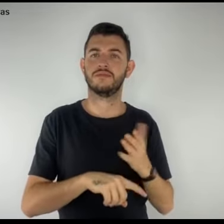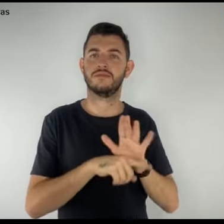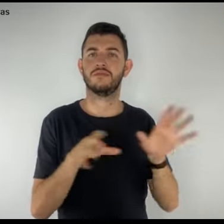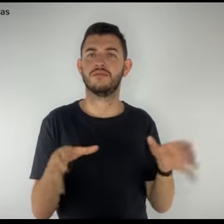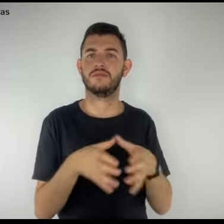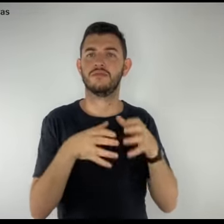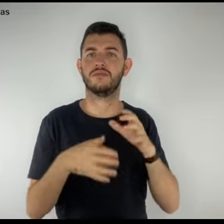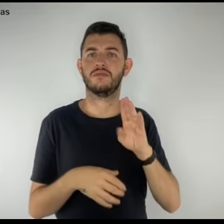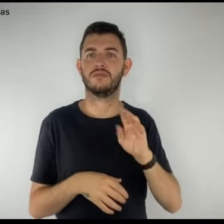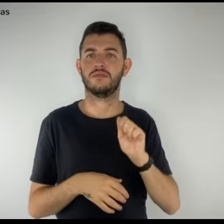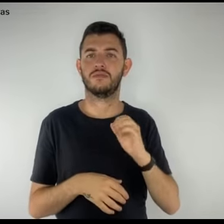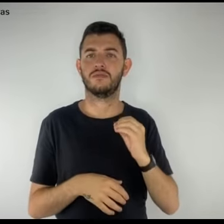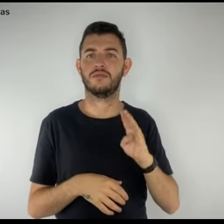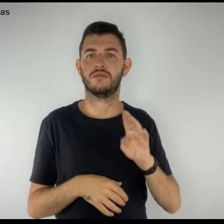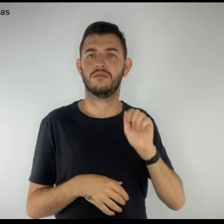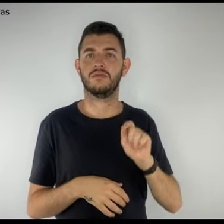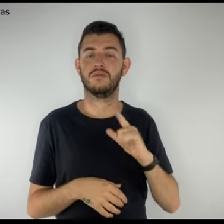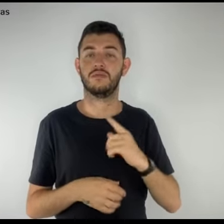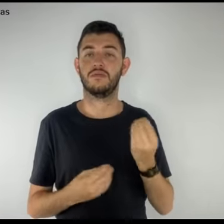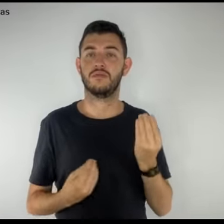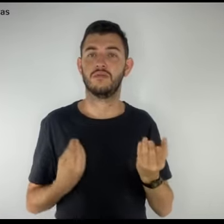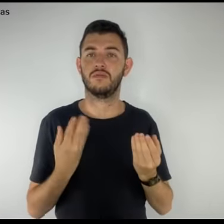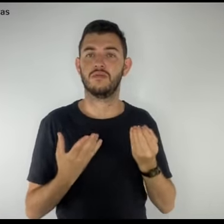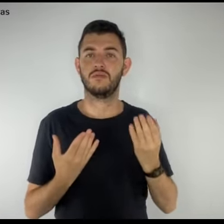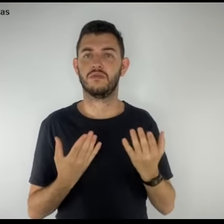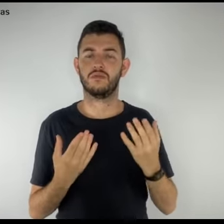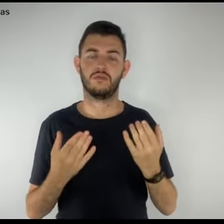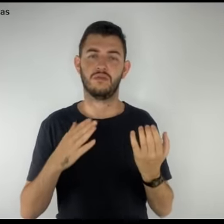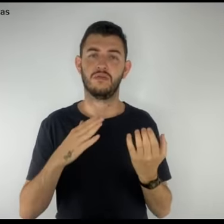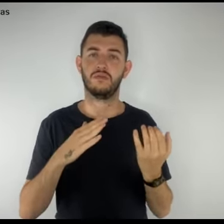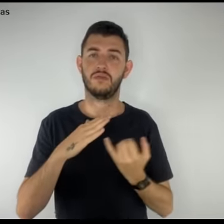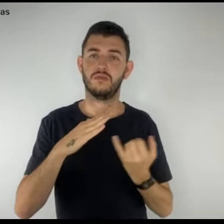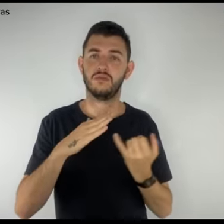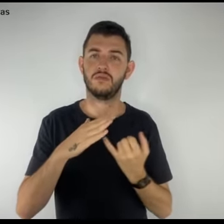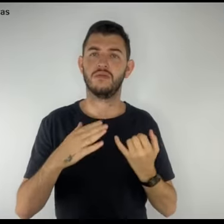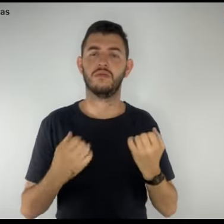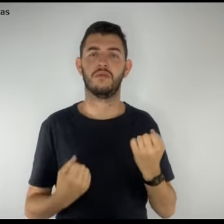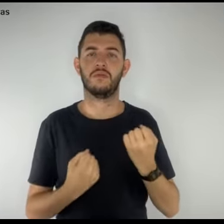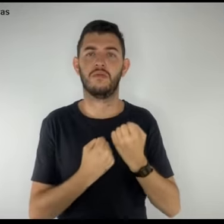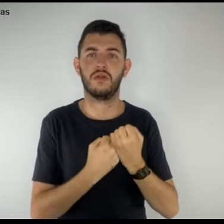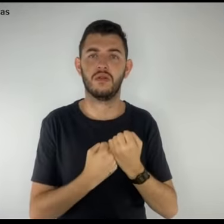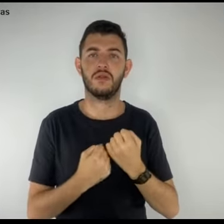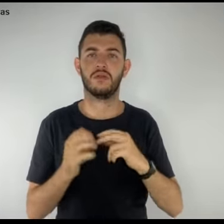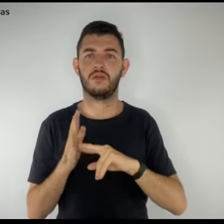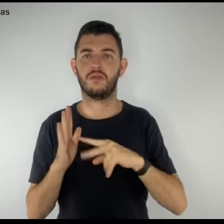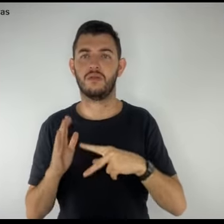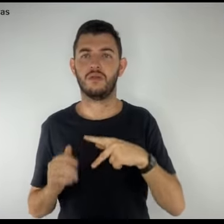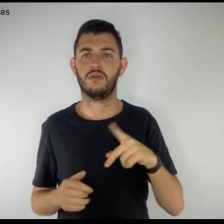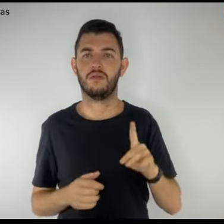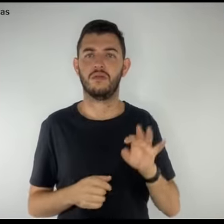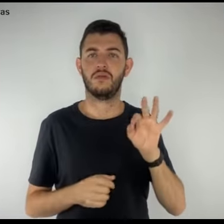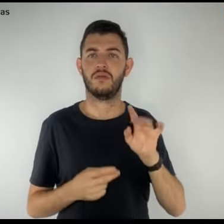acrescidas de doações dos nossos parceiros, Sindicatos dos Professores,